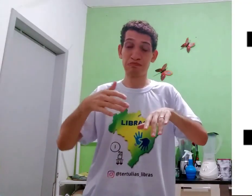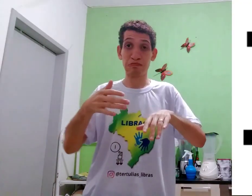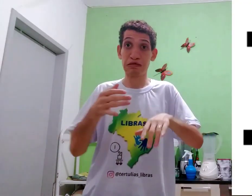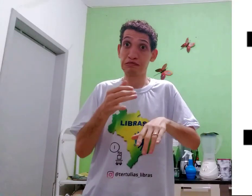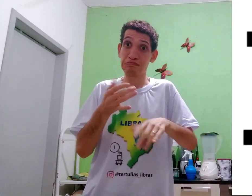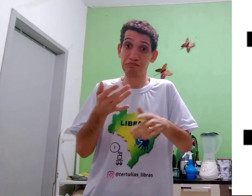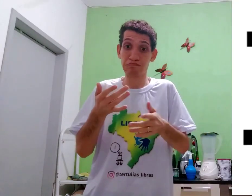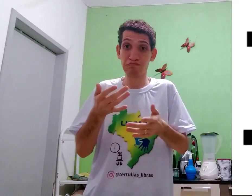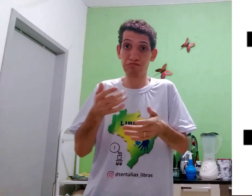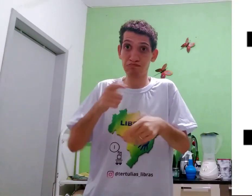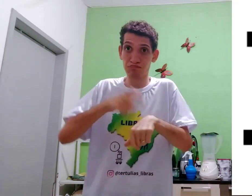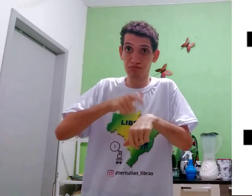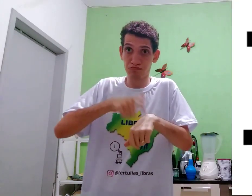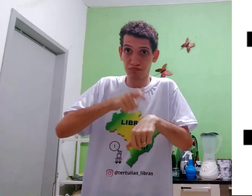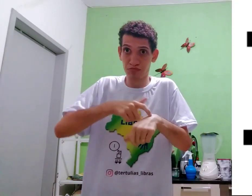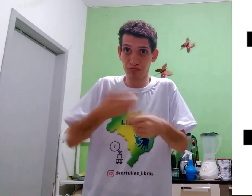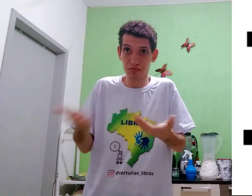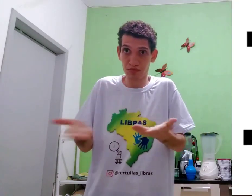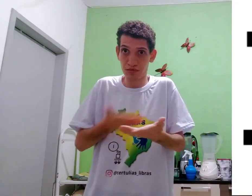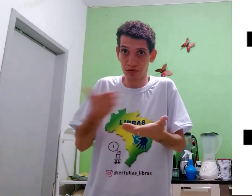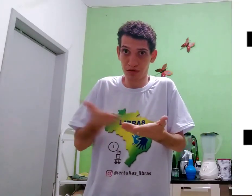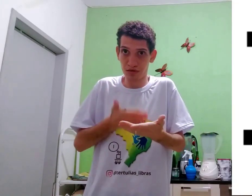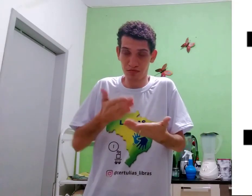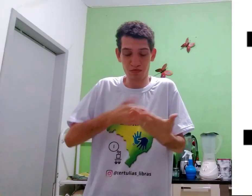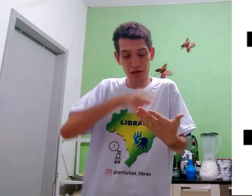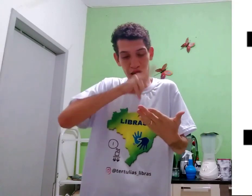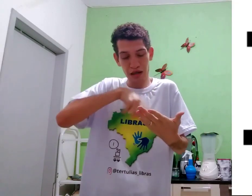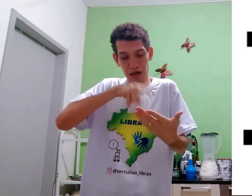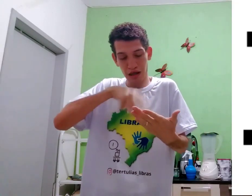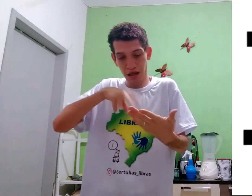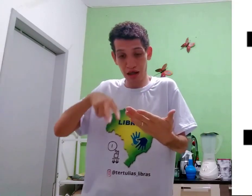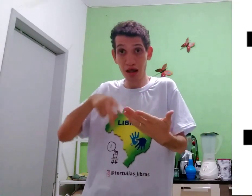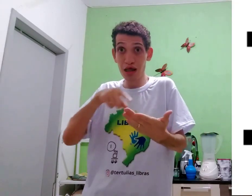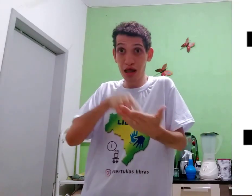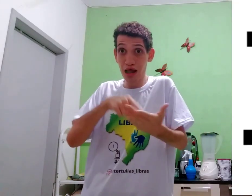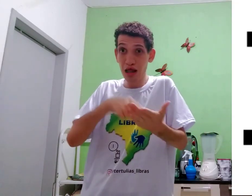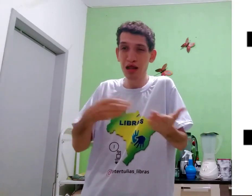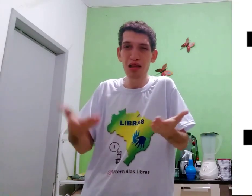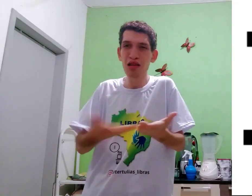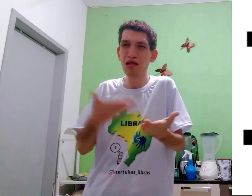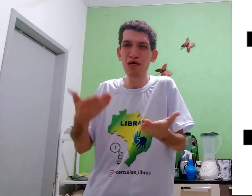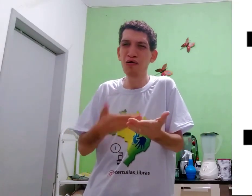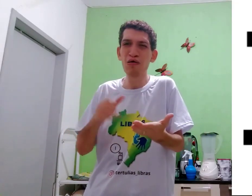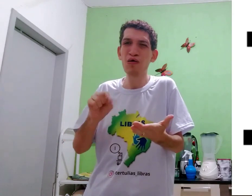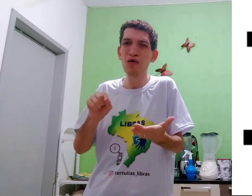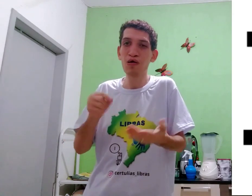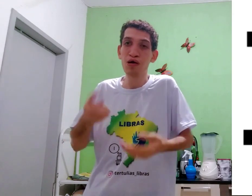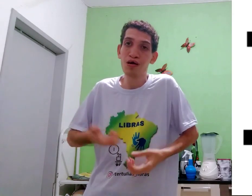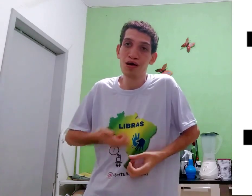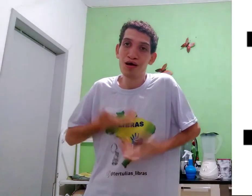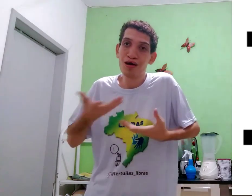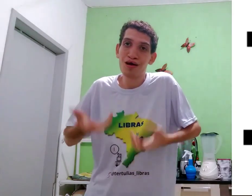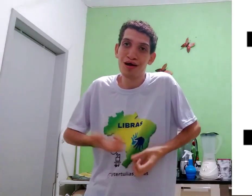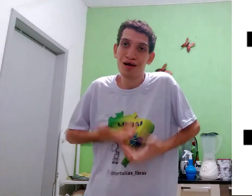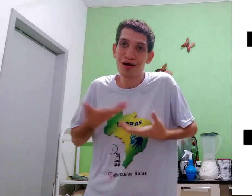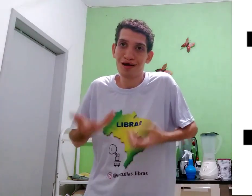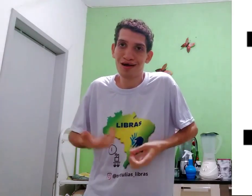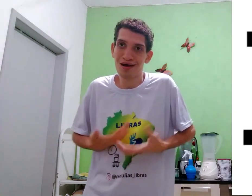vezes, no momento, livro, ler, esse livro, o que que é? Poema.